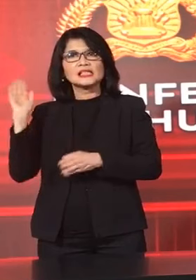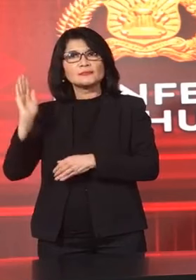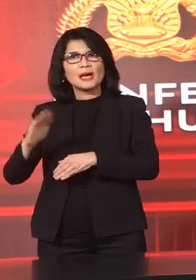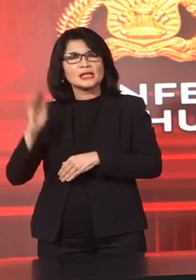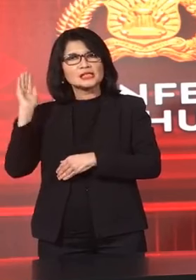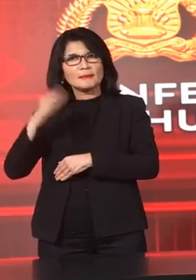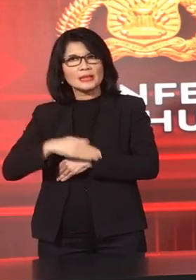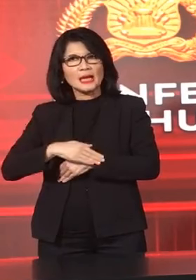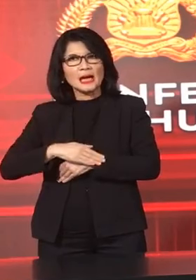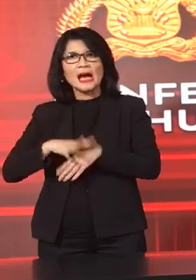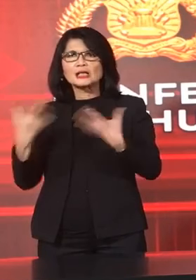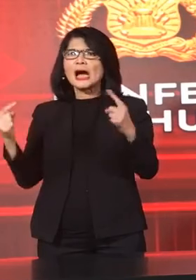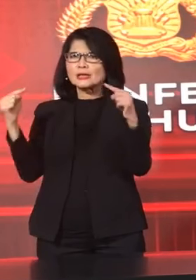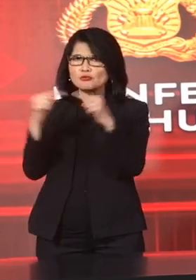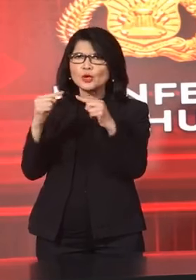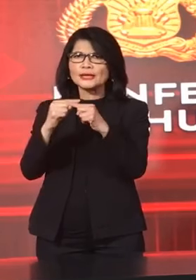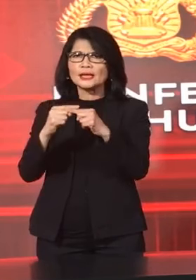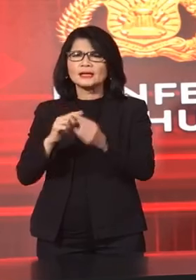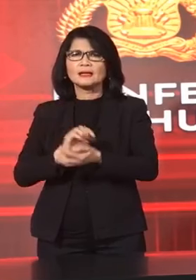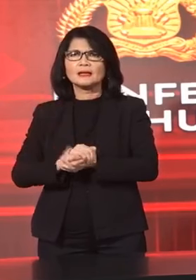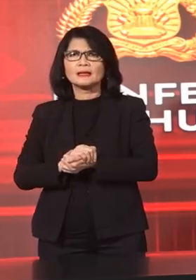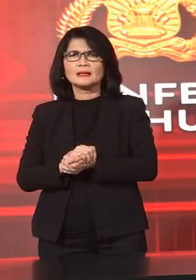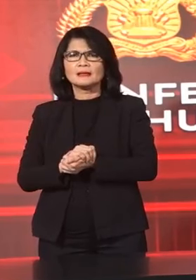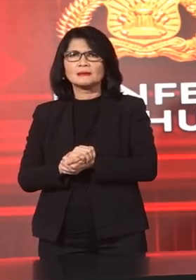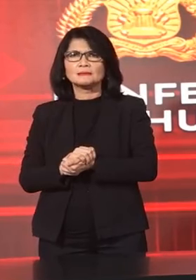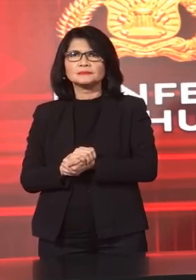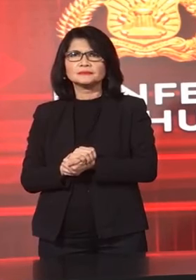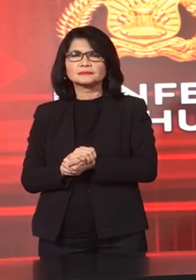Jaringan Jemaah Islamia Dan